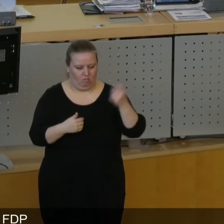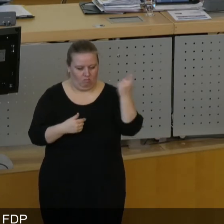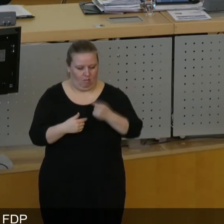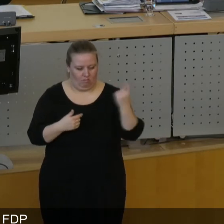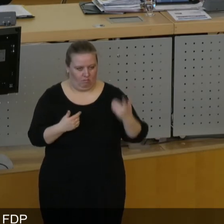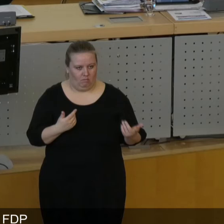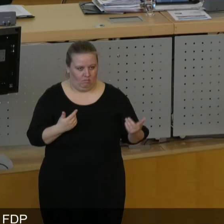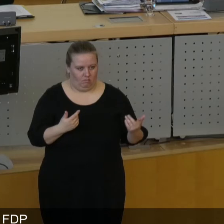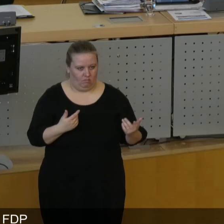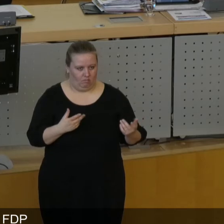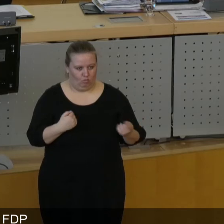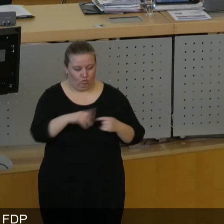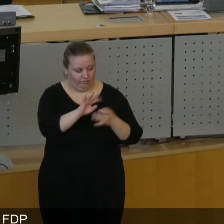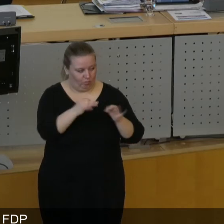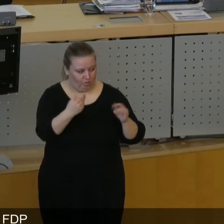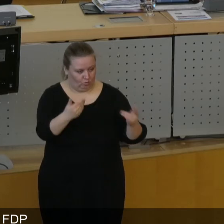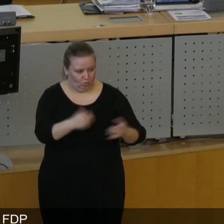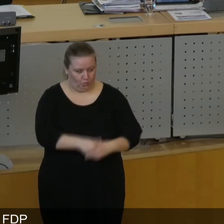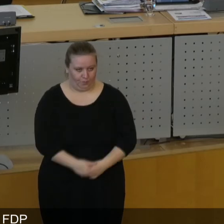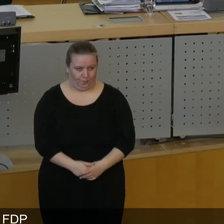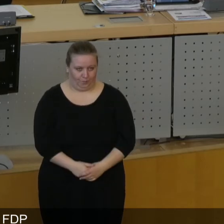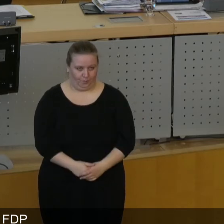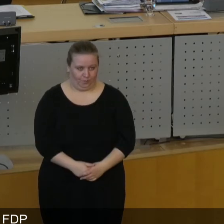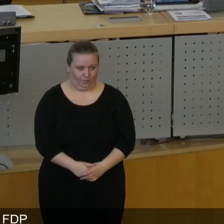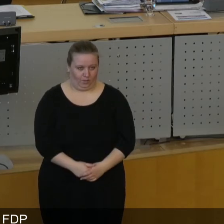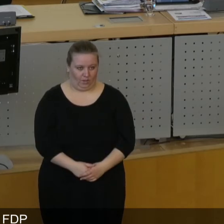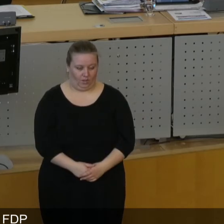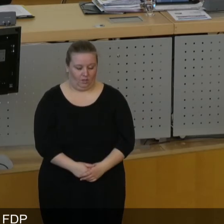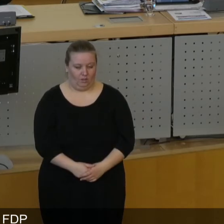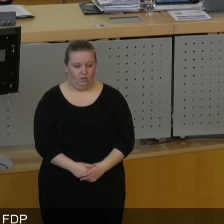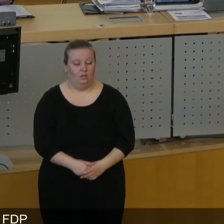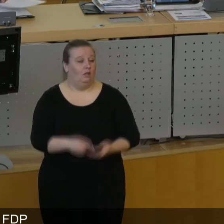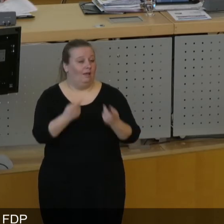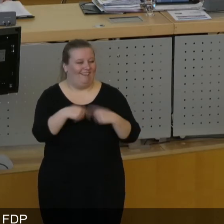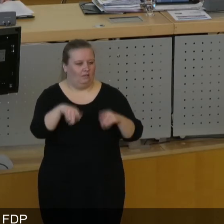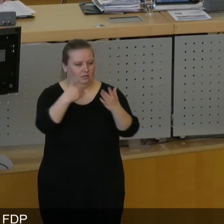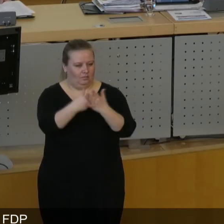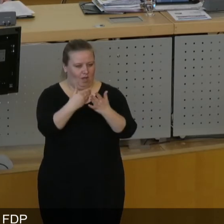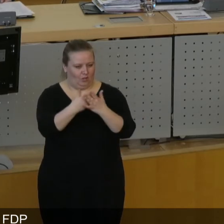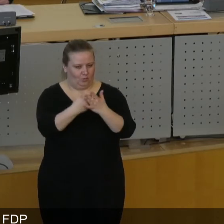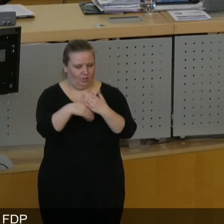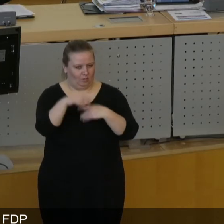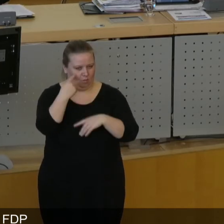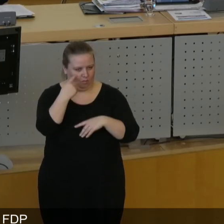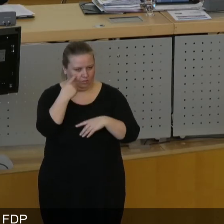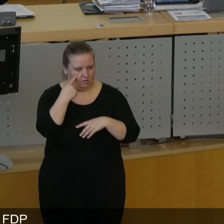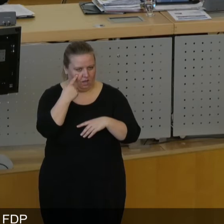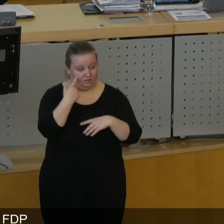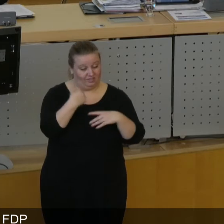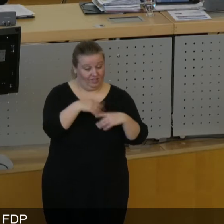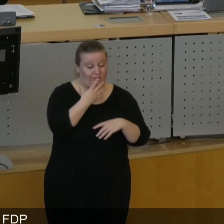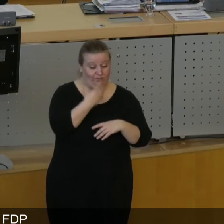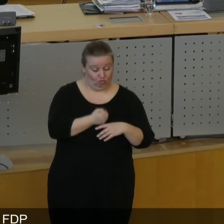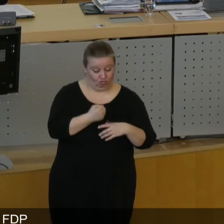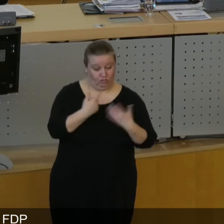Formulierung von Ihnen, Herr Engermeyer, zu bedienen. Ein weiteres Beispiel für das Auseinanderklaffen von erklärtem